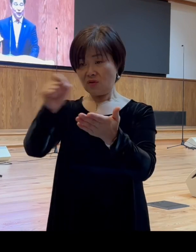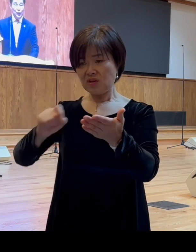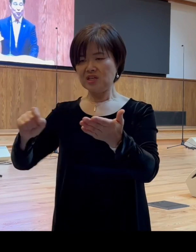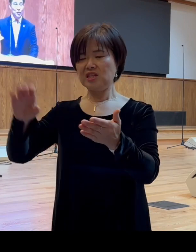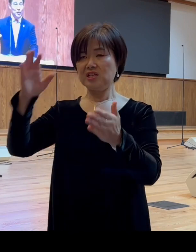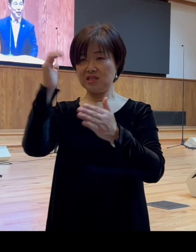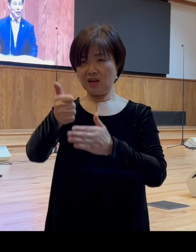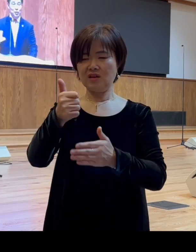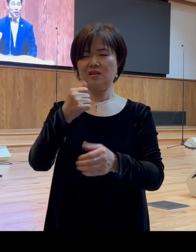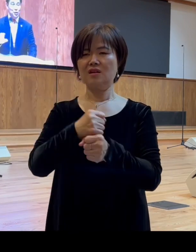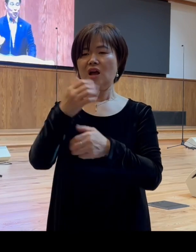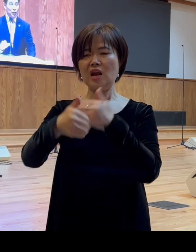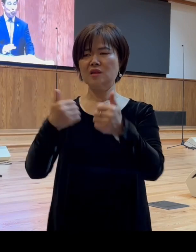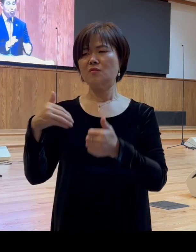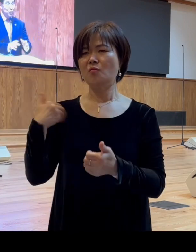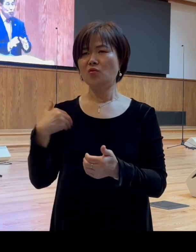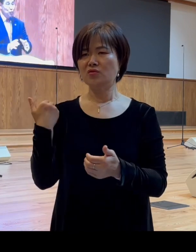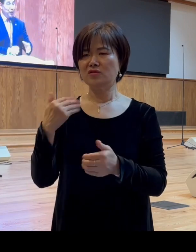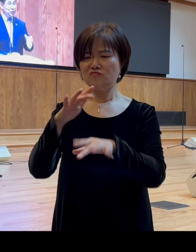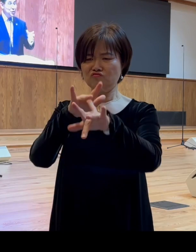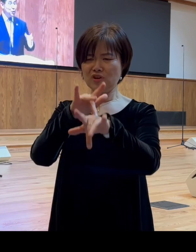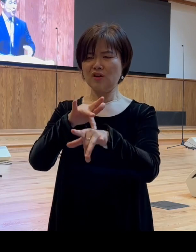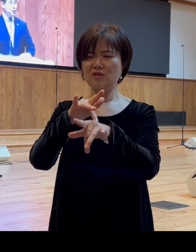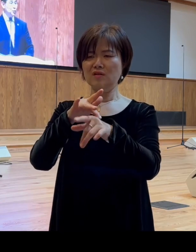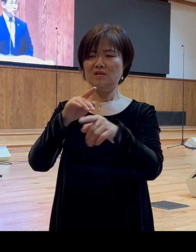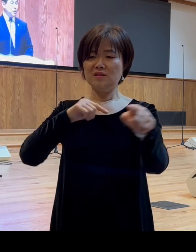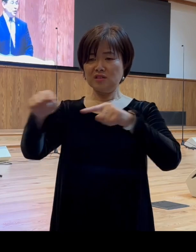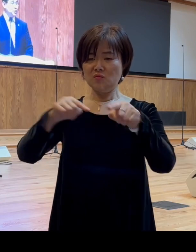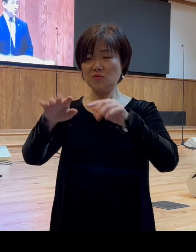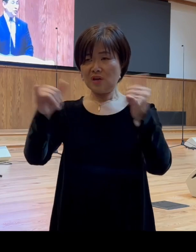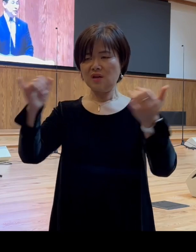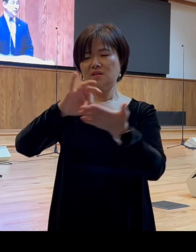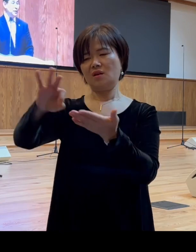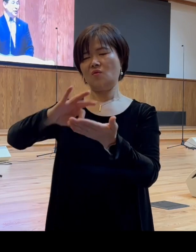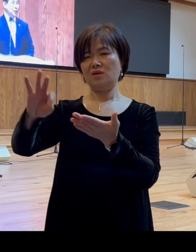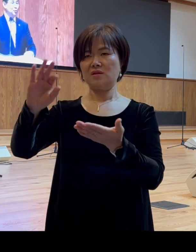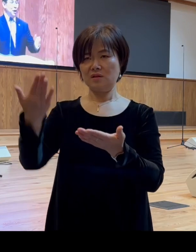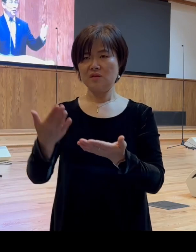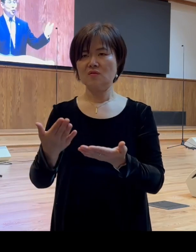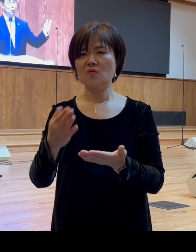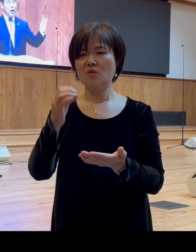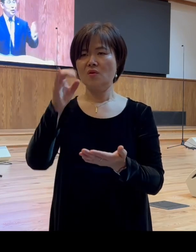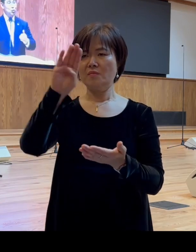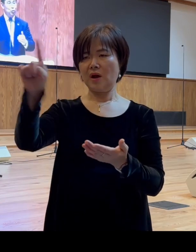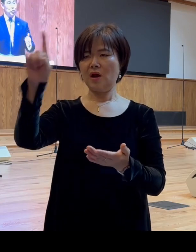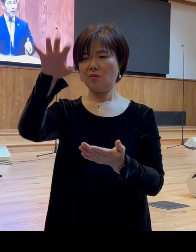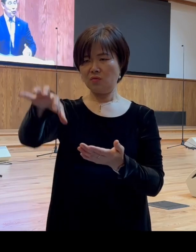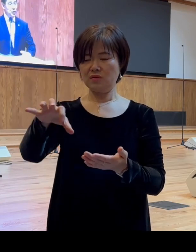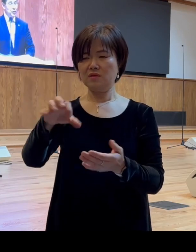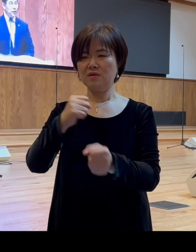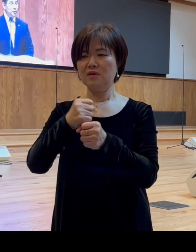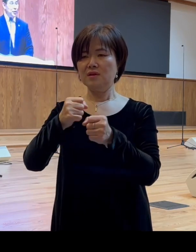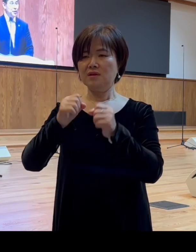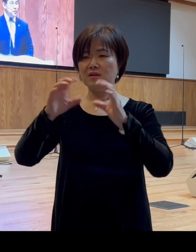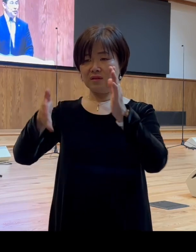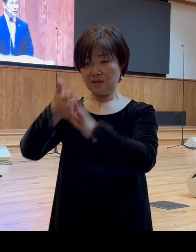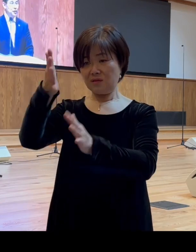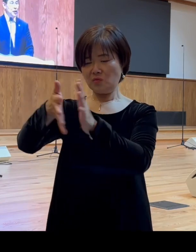하나님을 알지 못하는 우상 숭배하던 지도자들도 사용하시고 그럼 바벨론과 아수르를 사용하신 하나님께서 나라와